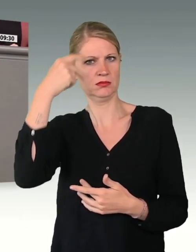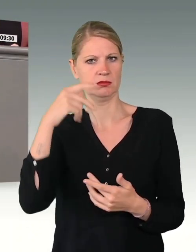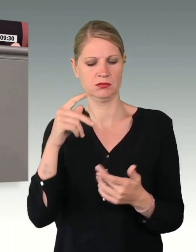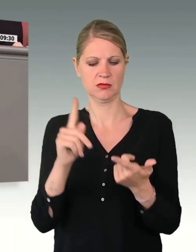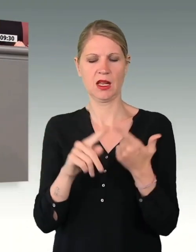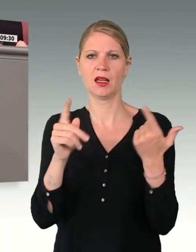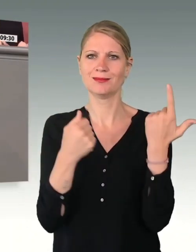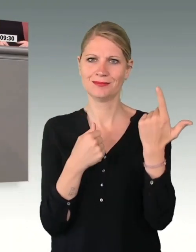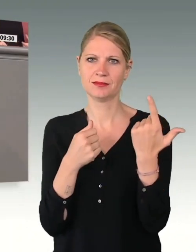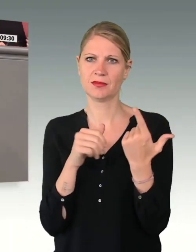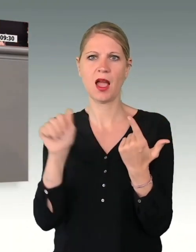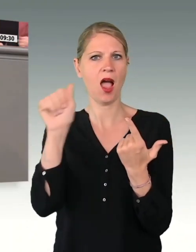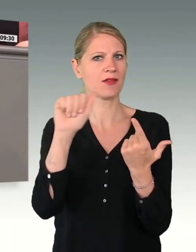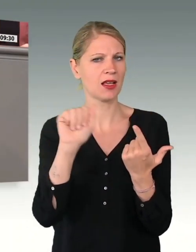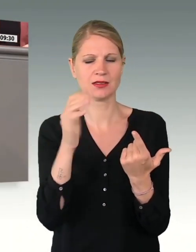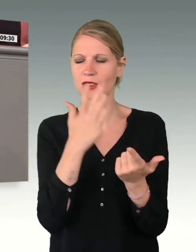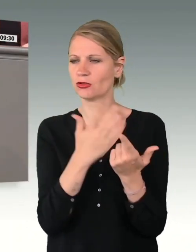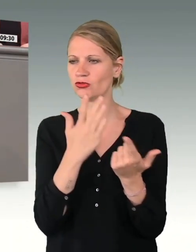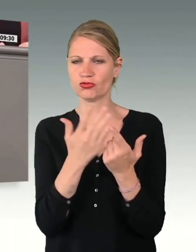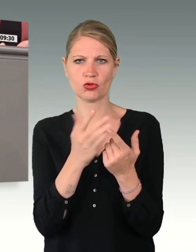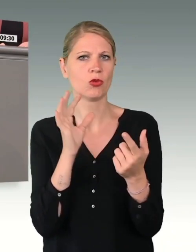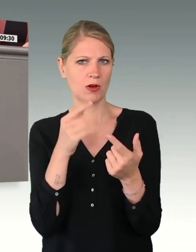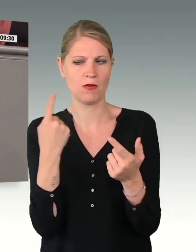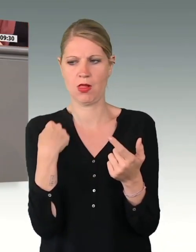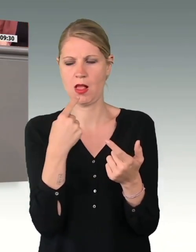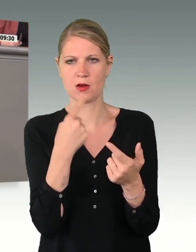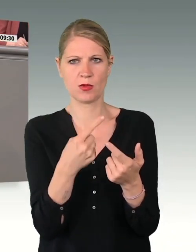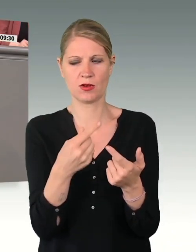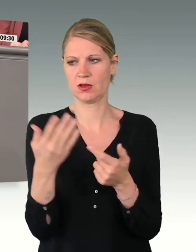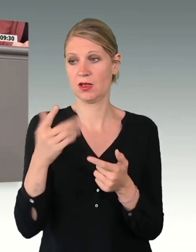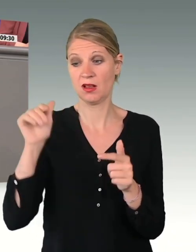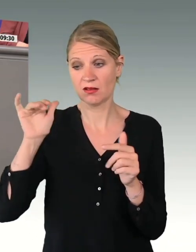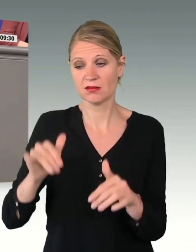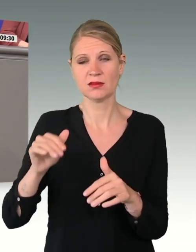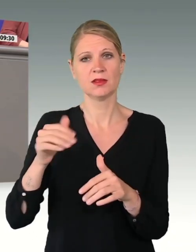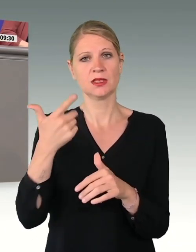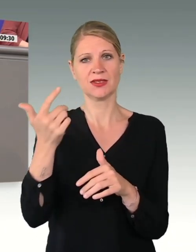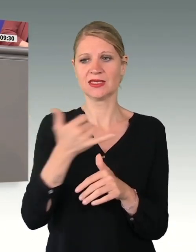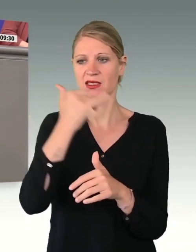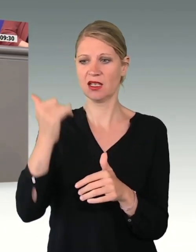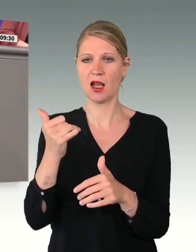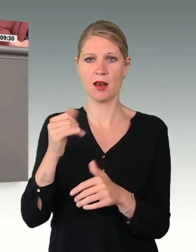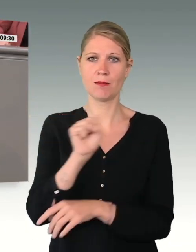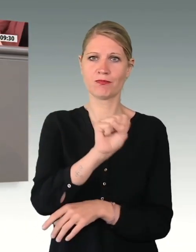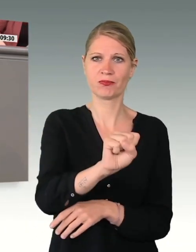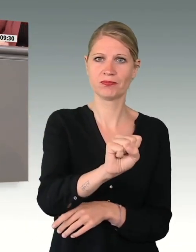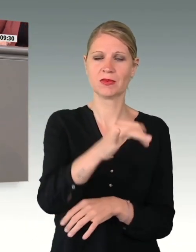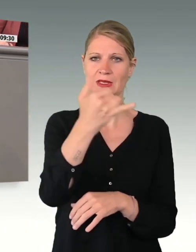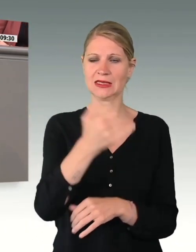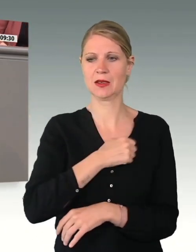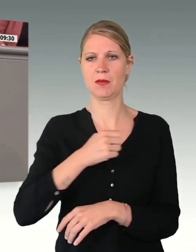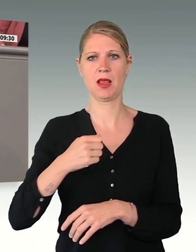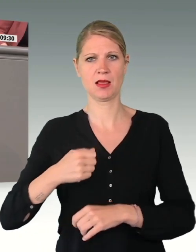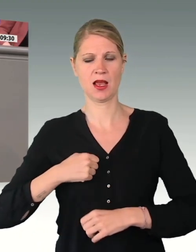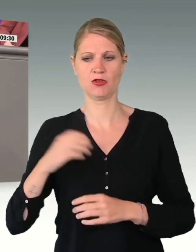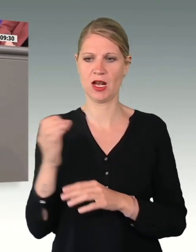Afghanistan. Nach 20 Jahren vor Ort haben wir unseren militärischen Einsatz dort beendet. Auch hier bedanke ich mich bei